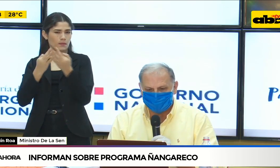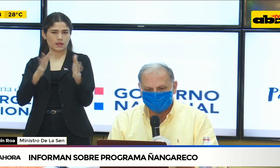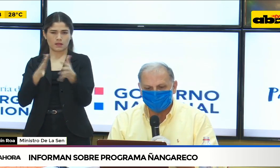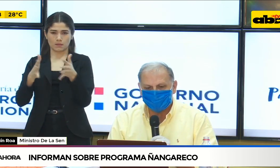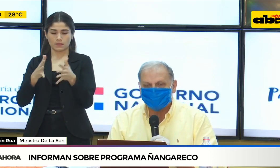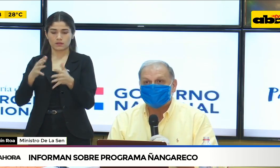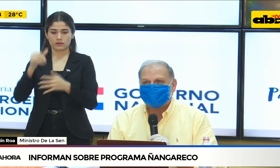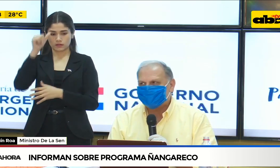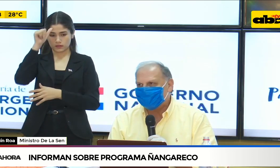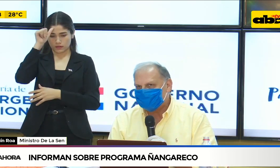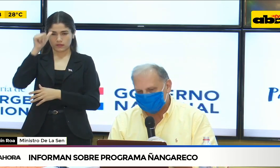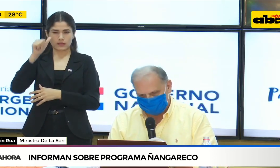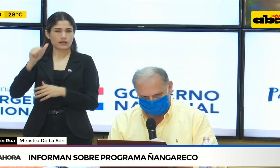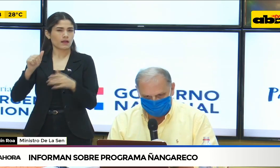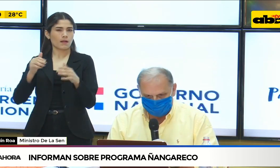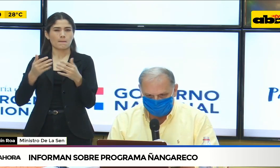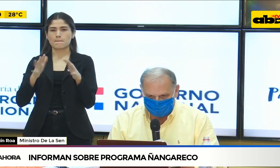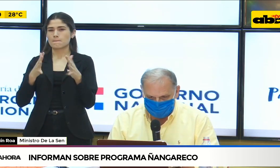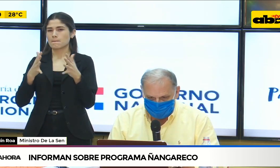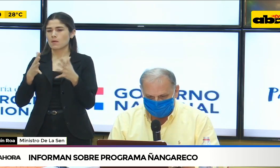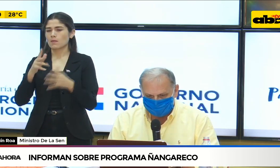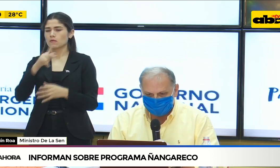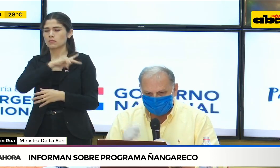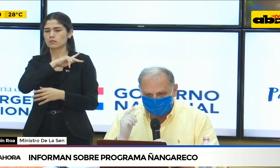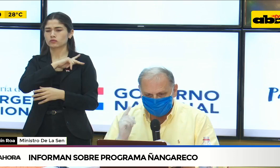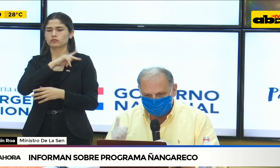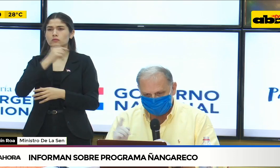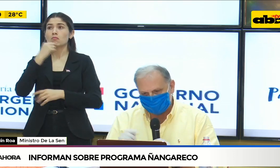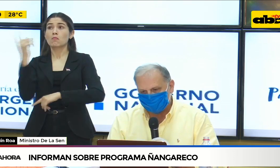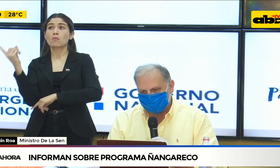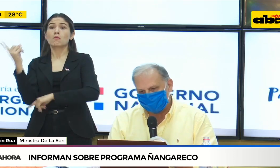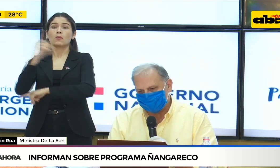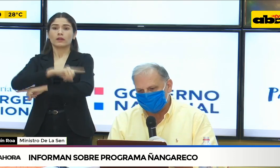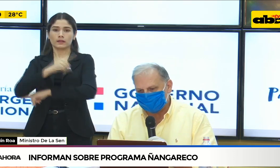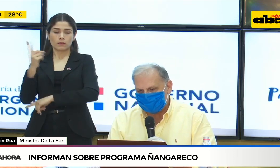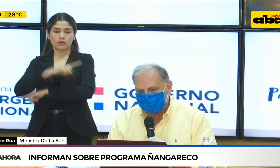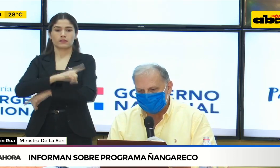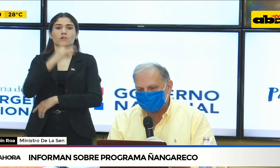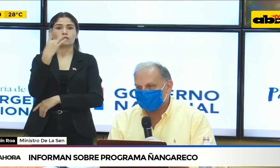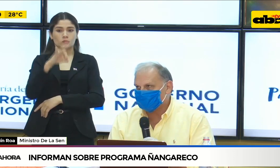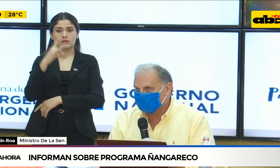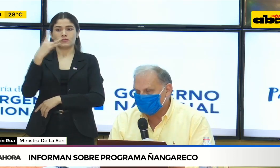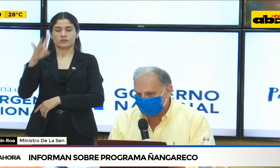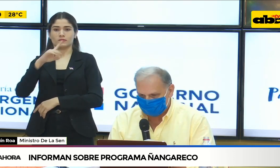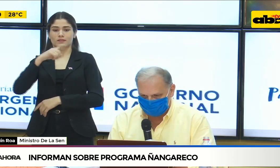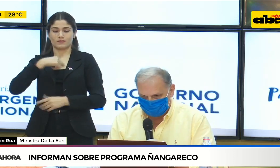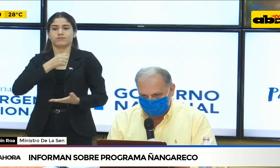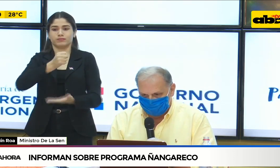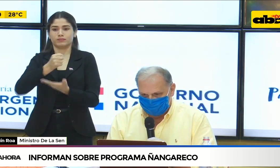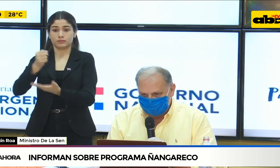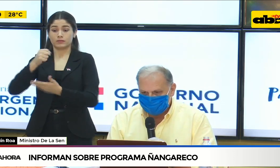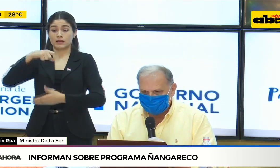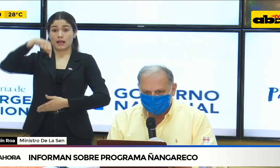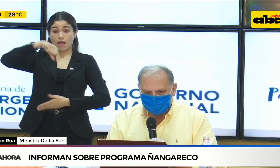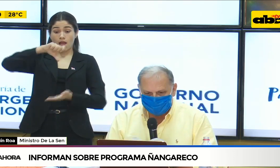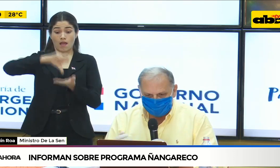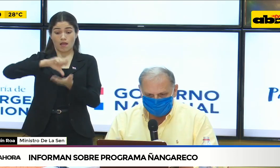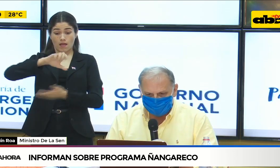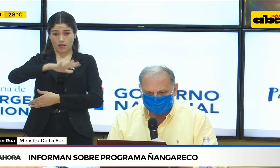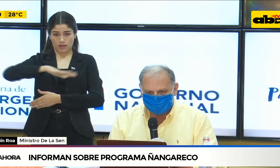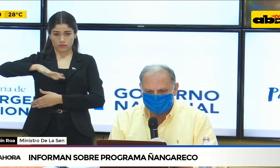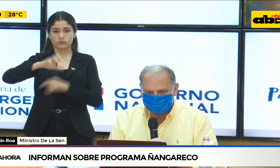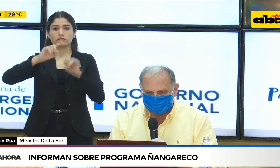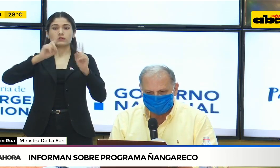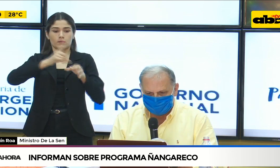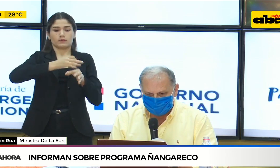.943 por día, en 12 ciudades de Central y Asunción, de quienes aguardamos